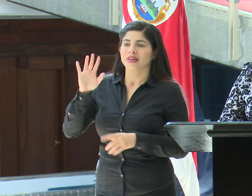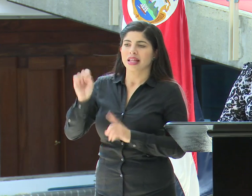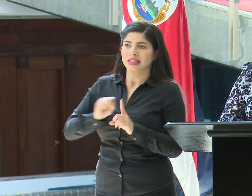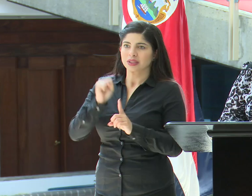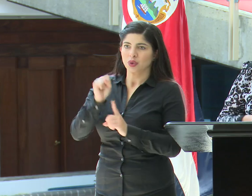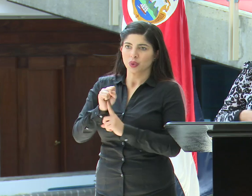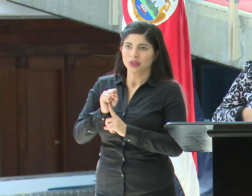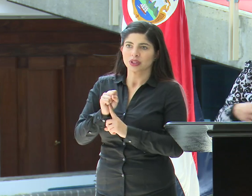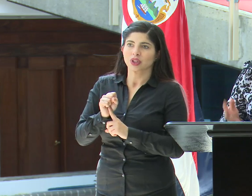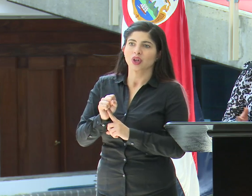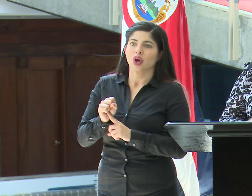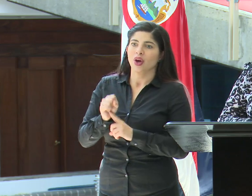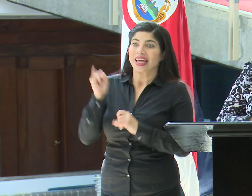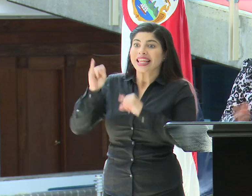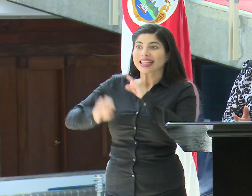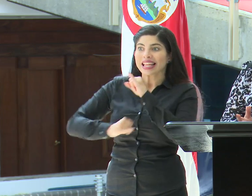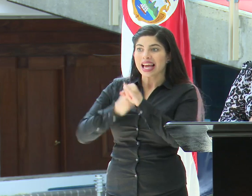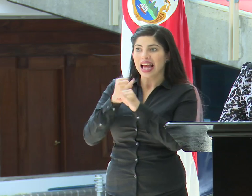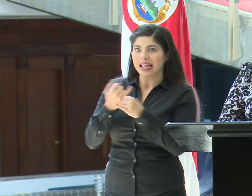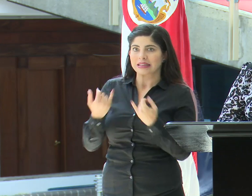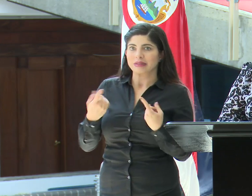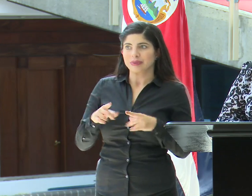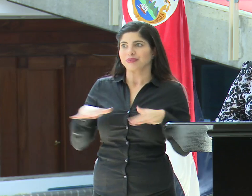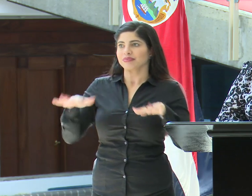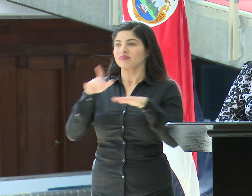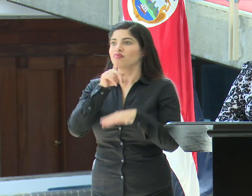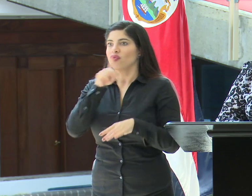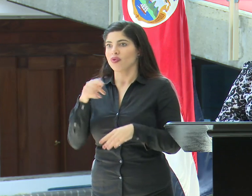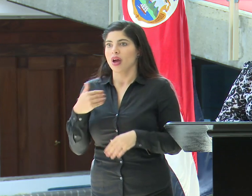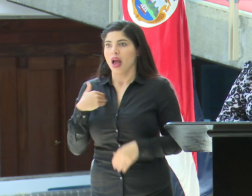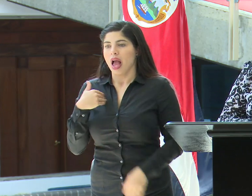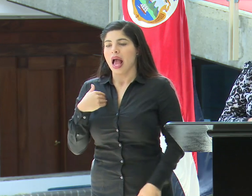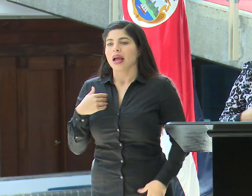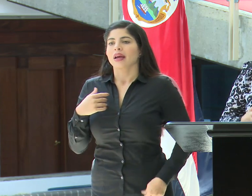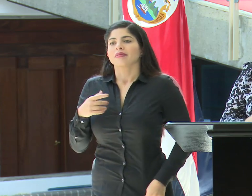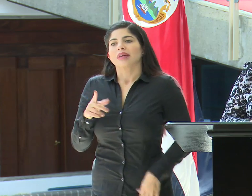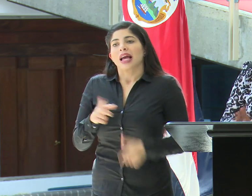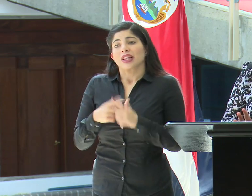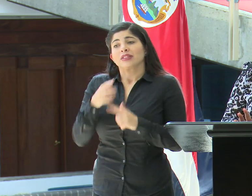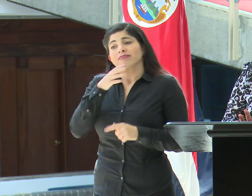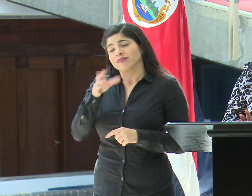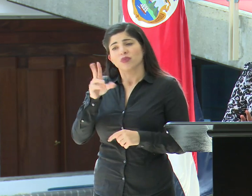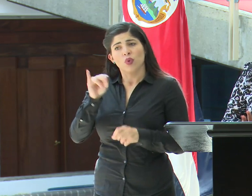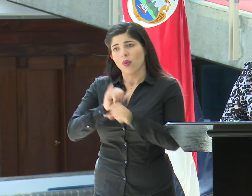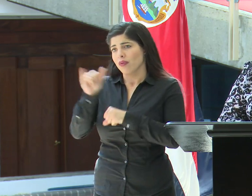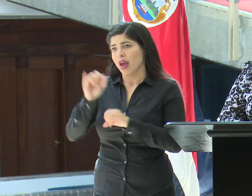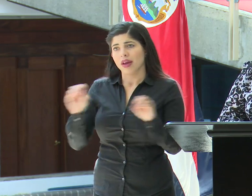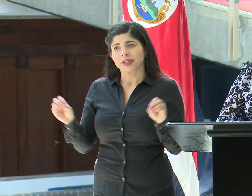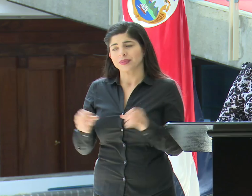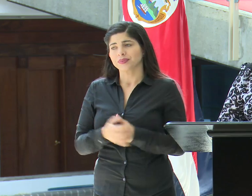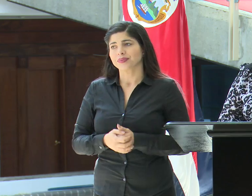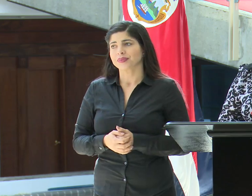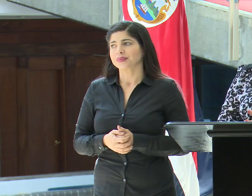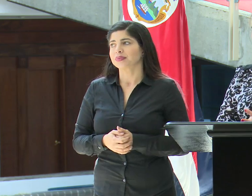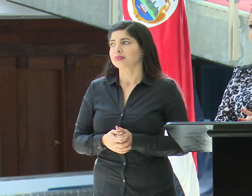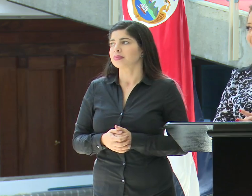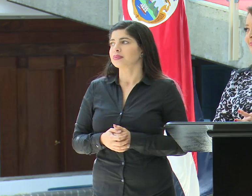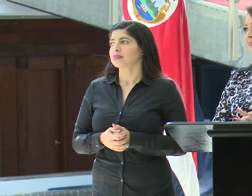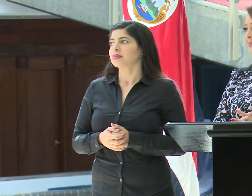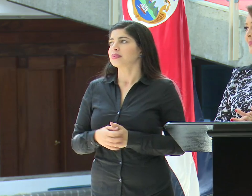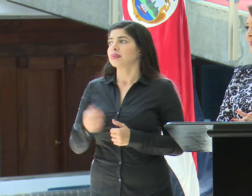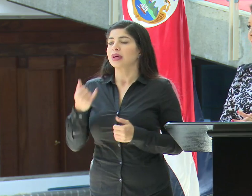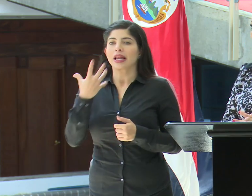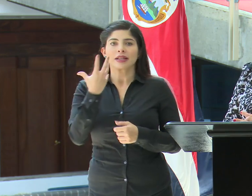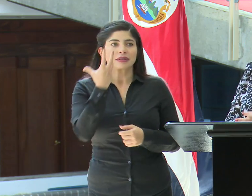circunstancia internacional, mundial que tenemos. Así que la recomendación es no viajar. Voy a